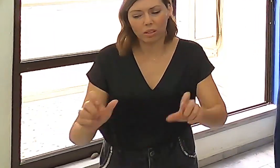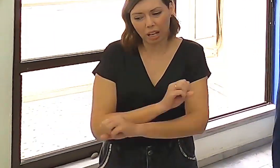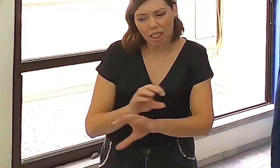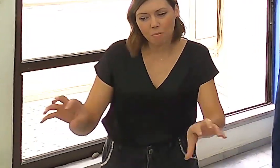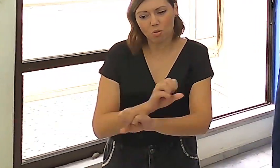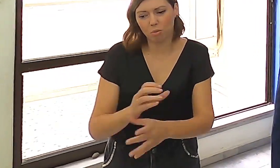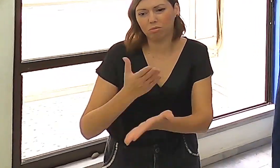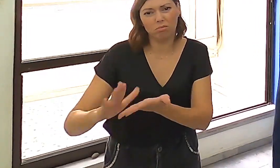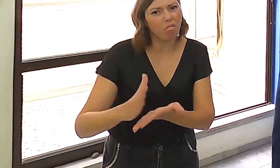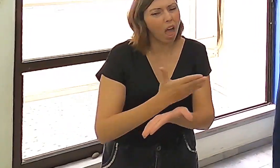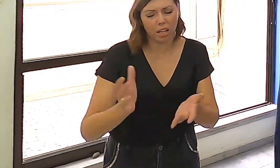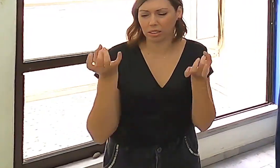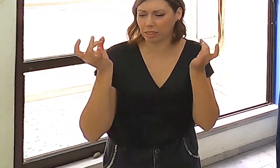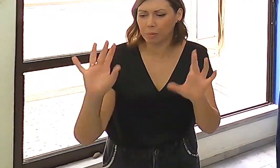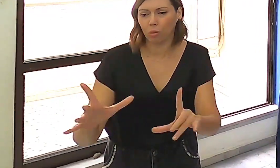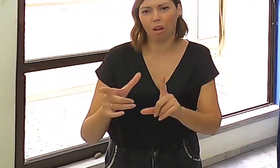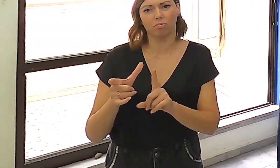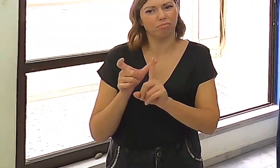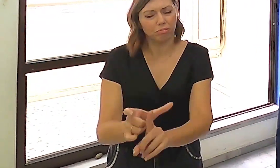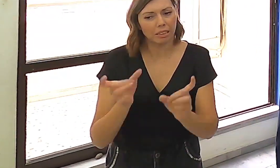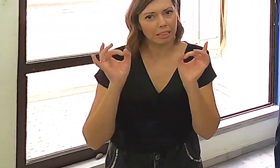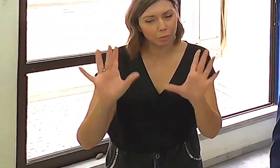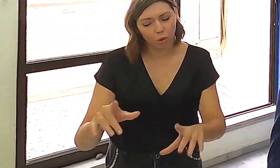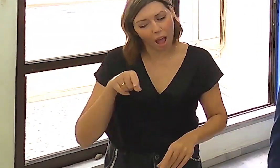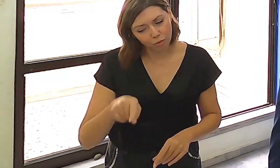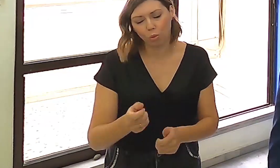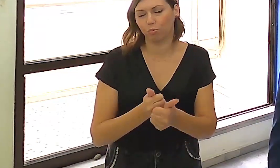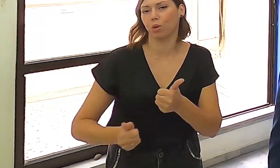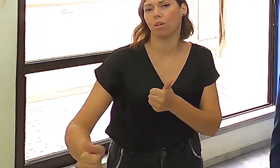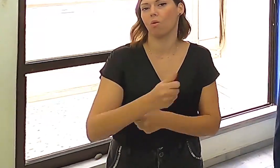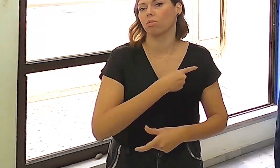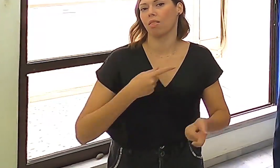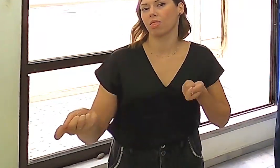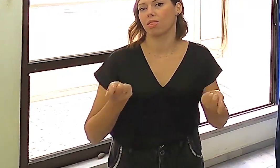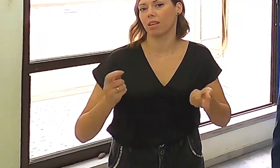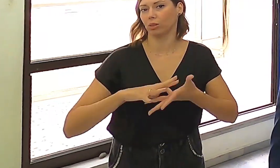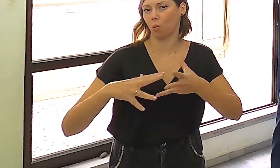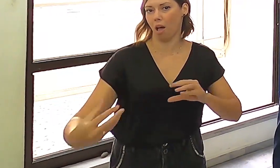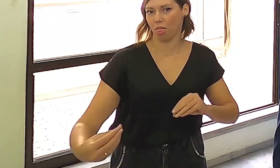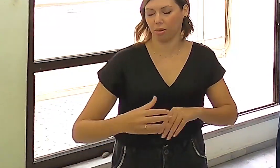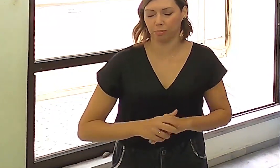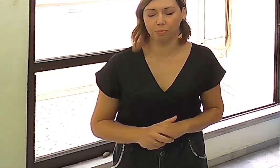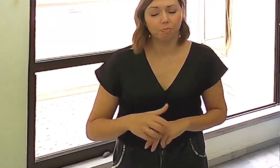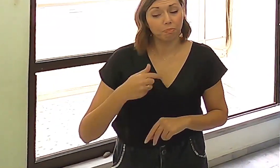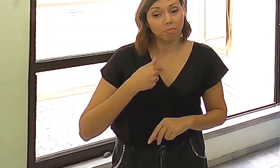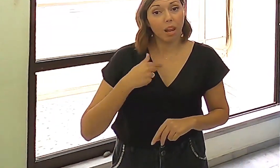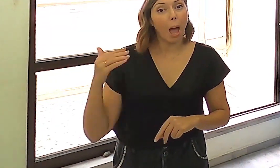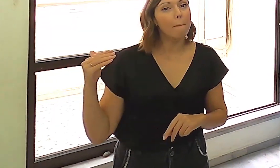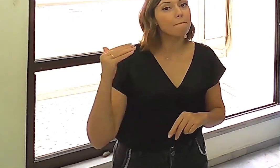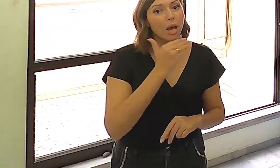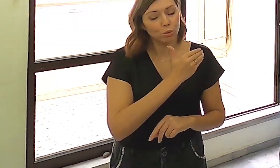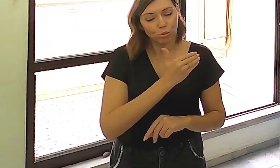αποτελεί προτεραιότητα για τη διοίκηση του ΟΑΕΔ. Σε αυτό το πλαίσιο, λοιπόν, μόλις ενεργοποιήσαμε τη νέα μας